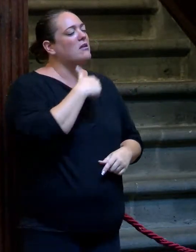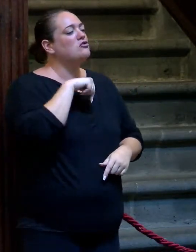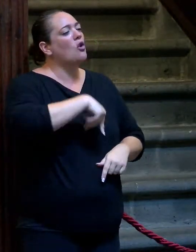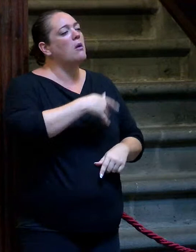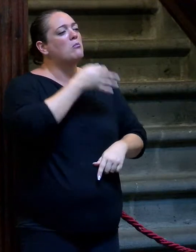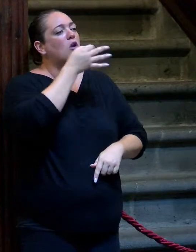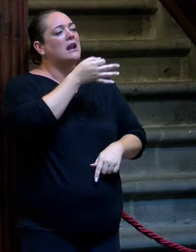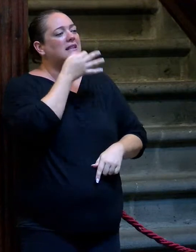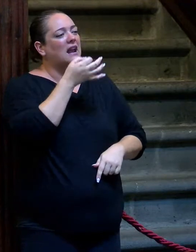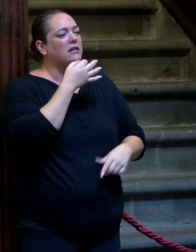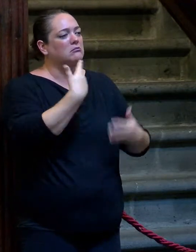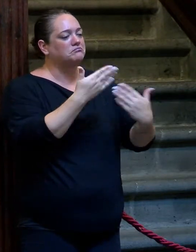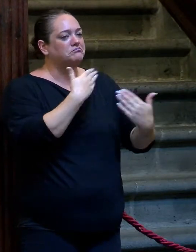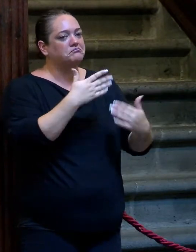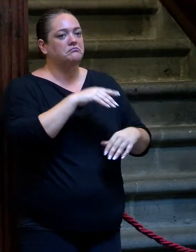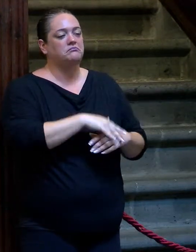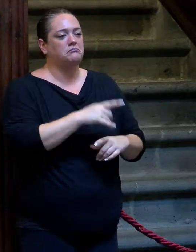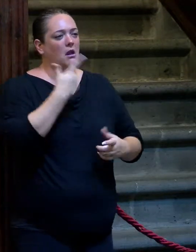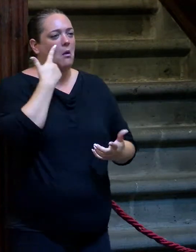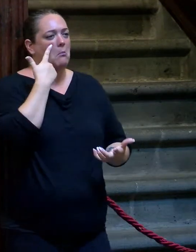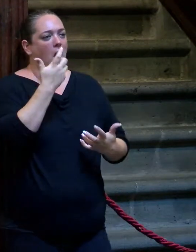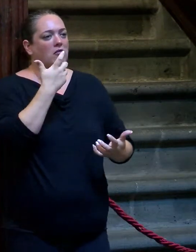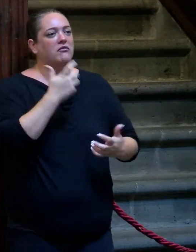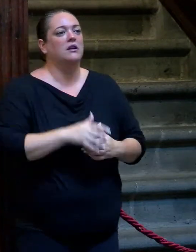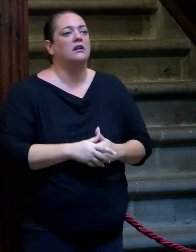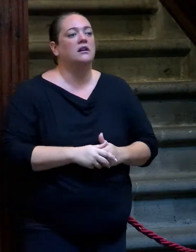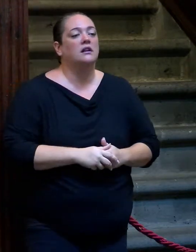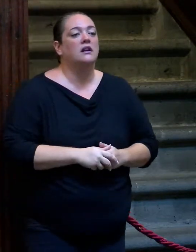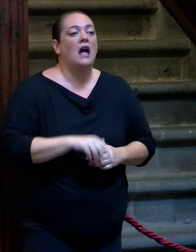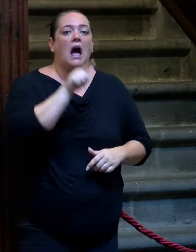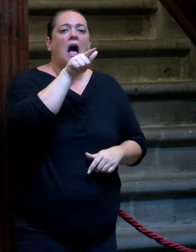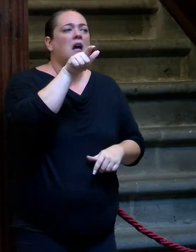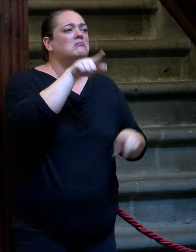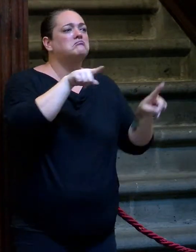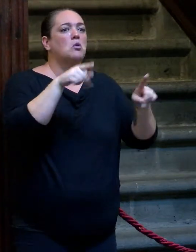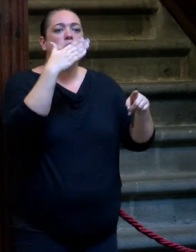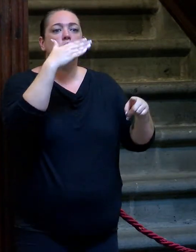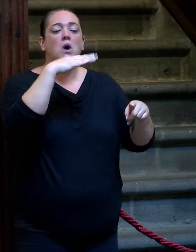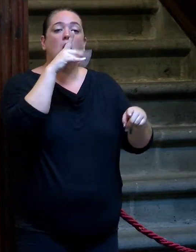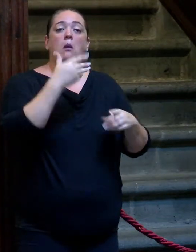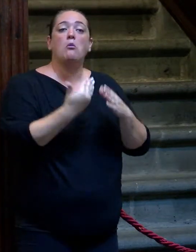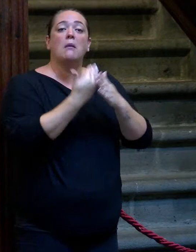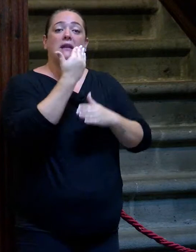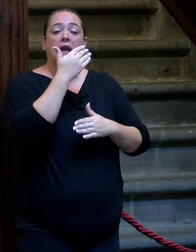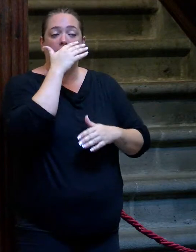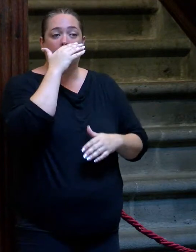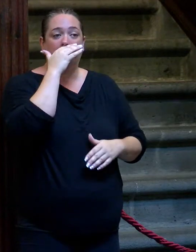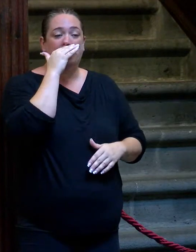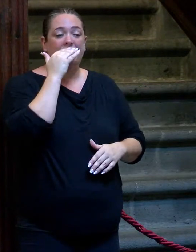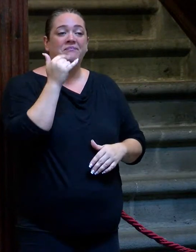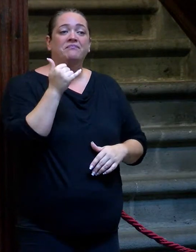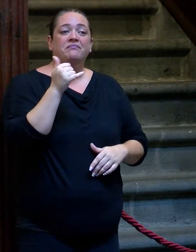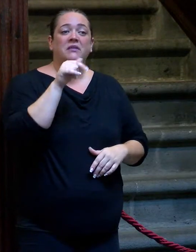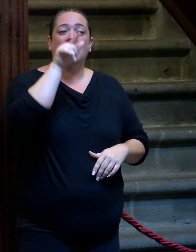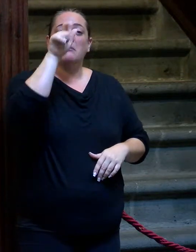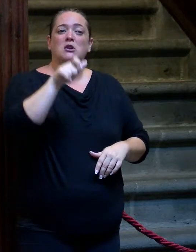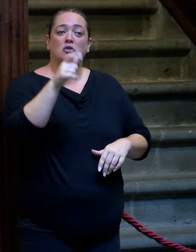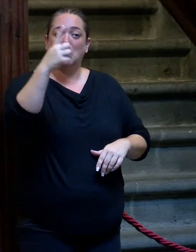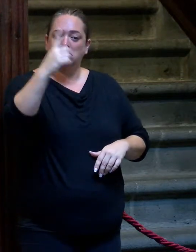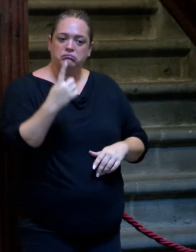tarde y me llama mucho la atención porque creo, no está por aquí, pero esta mañana alguien se te acercó y utiliza esa